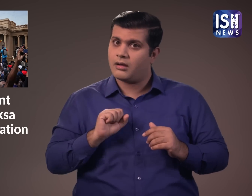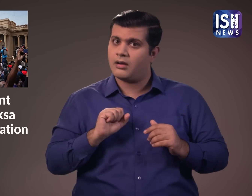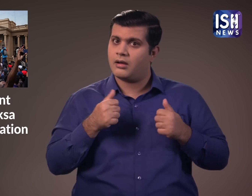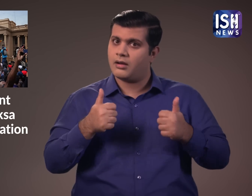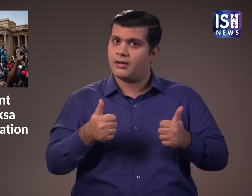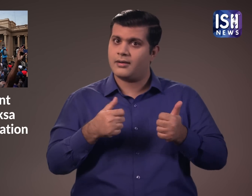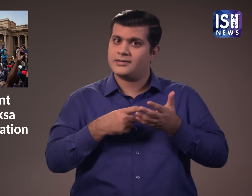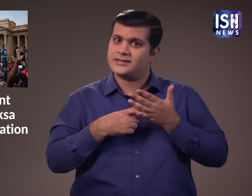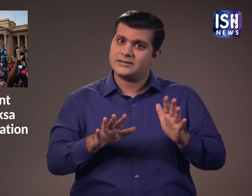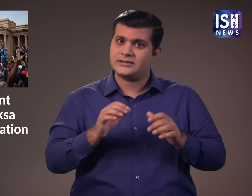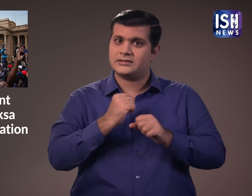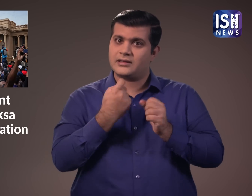कर दिया